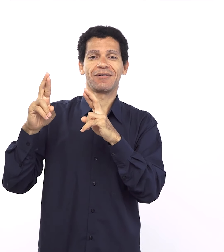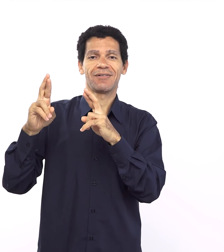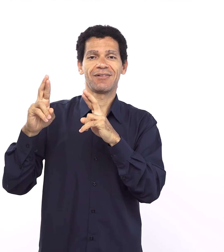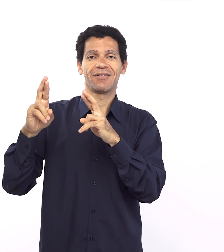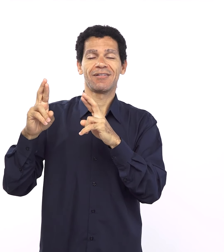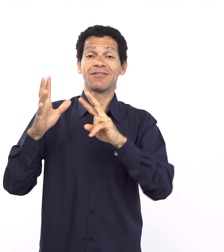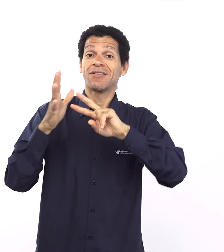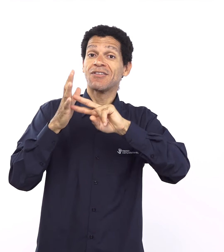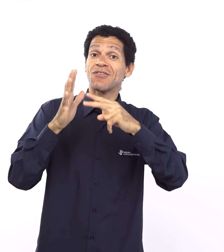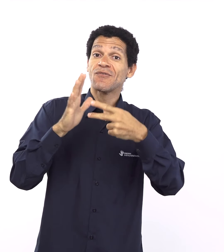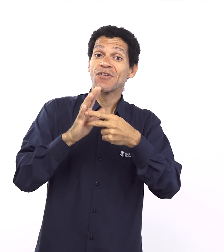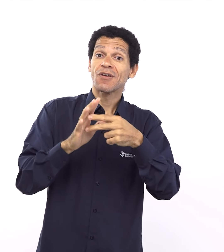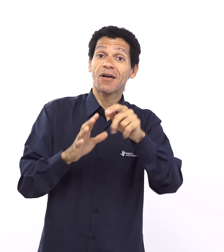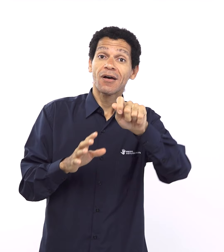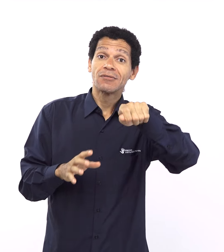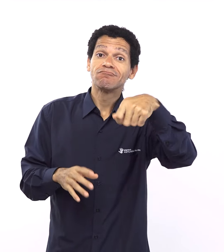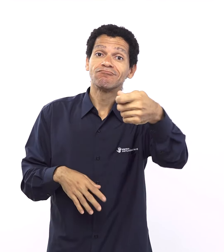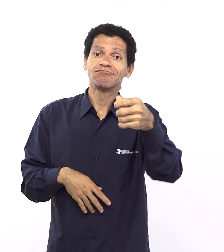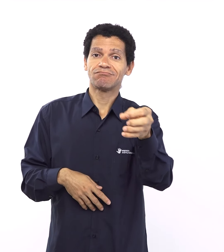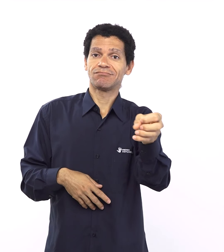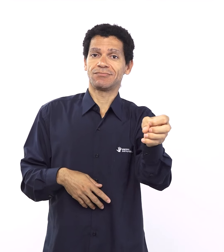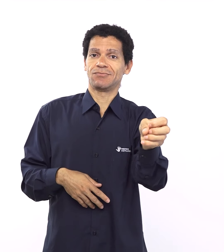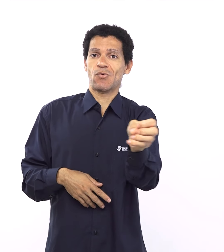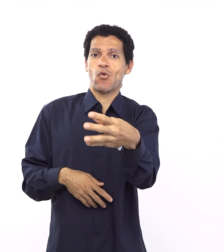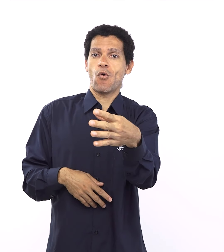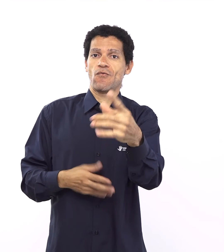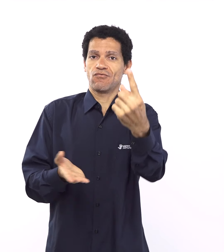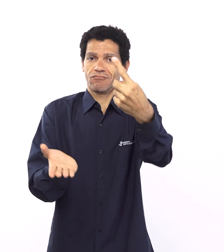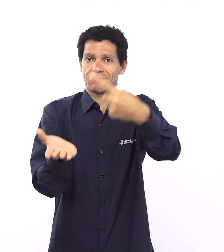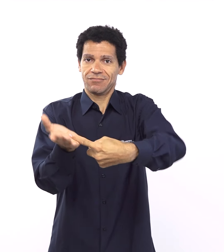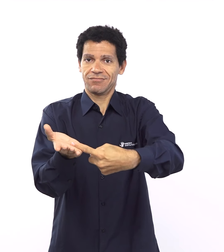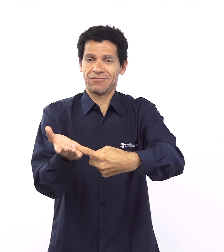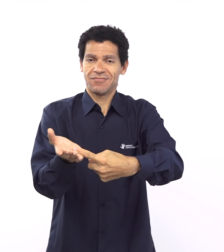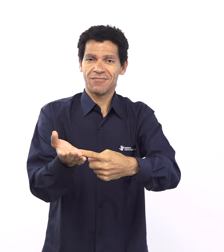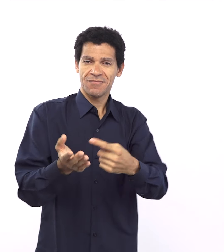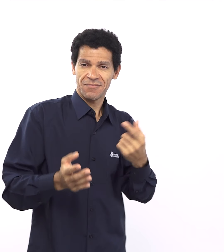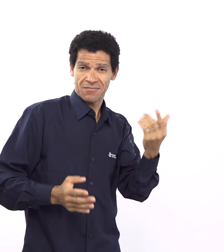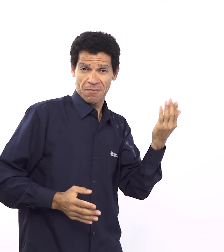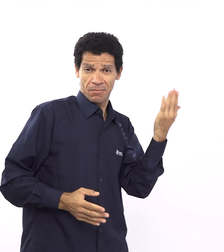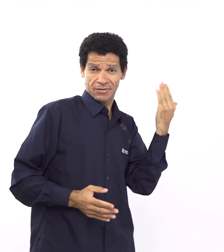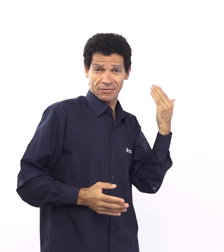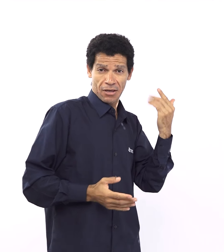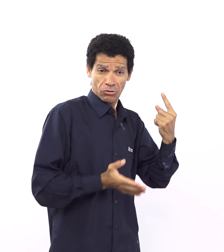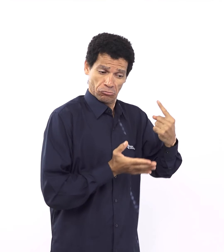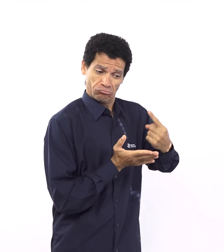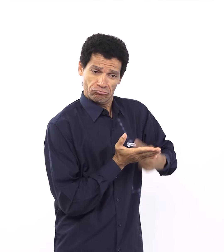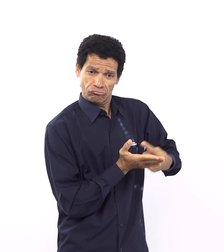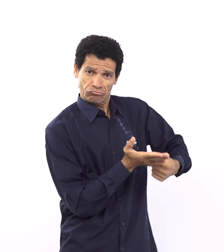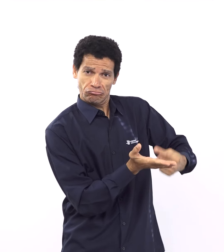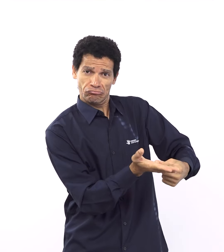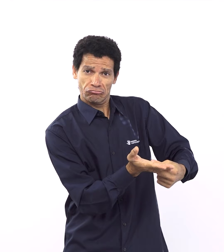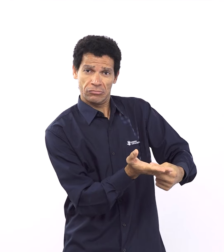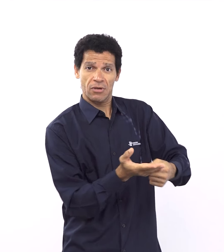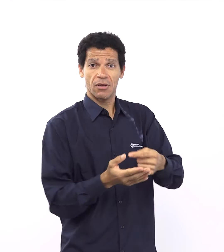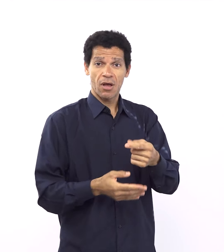e o verbo a palavra em hebraico é radash não tem primariamente o sentido assim temporal